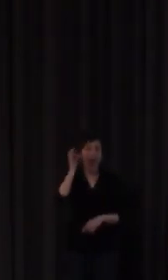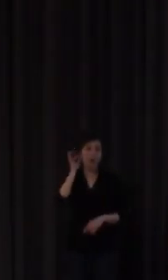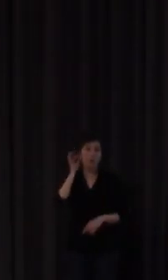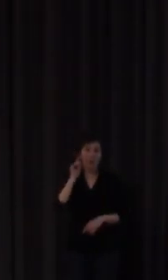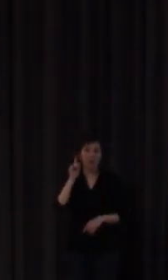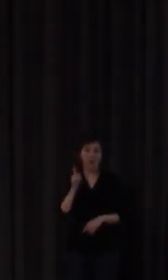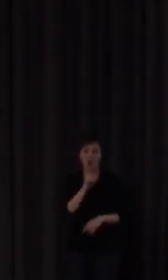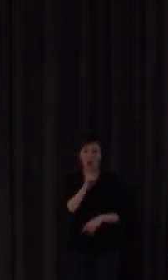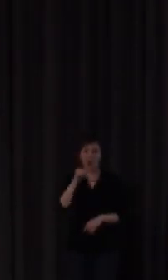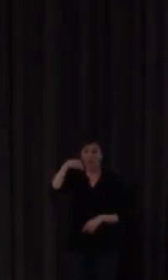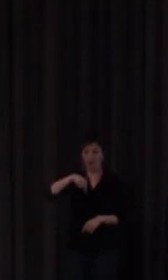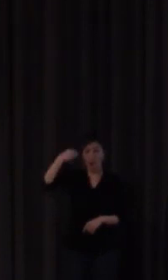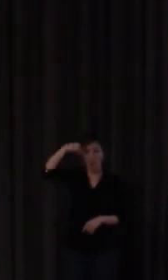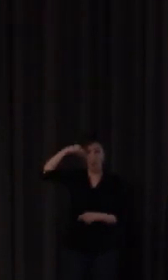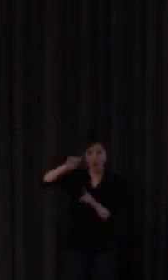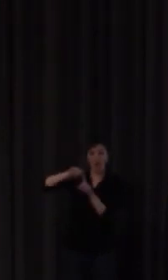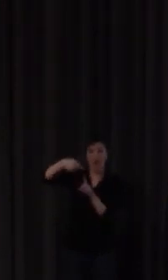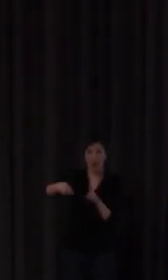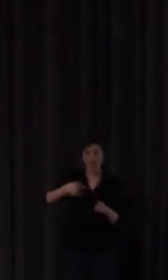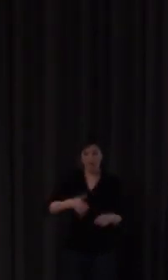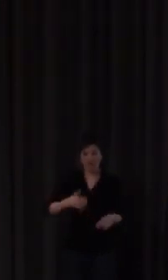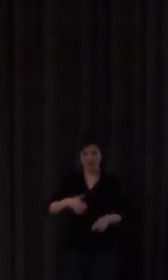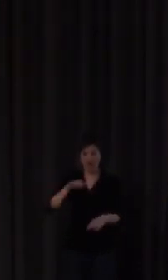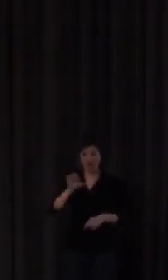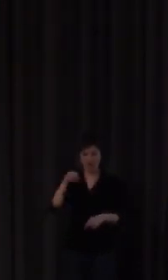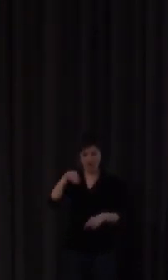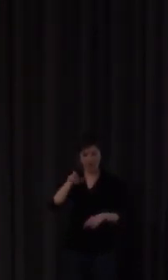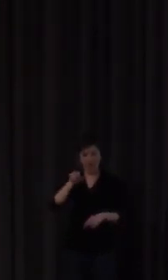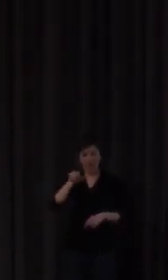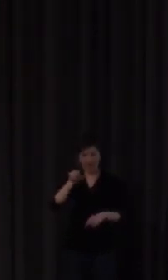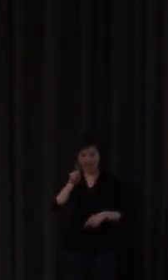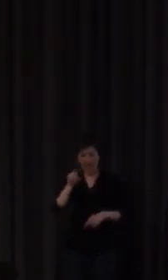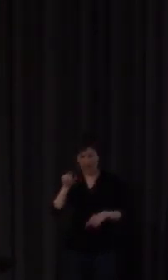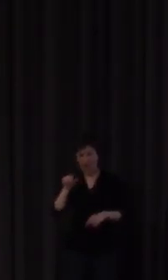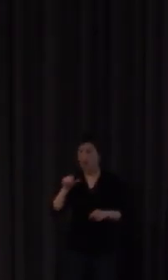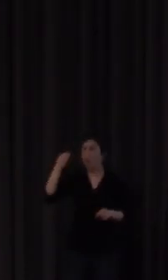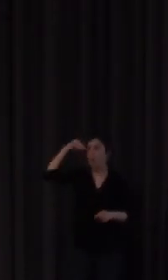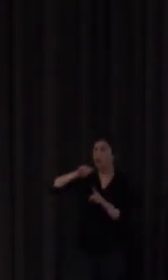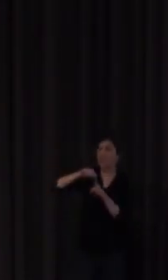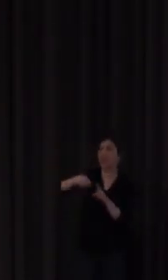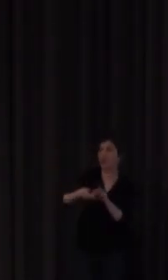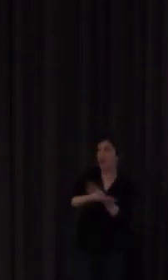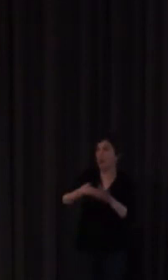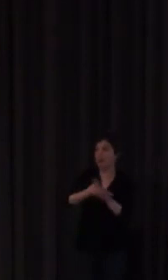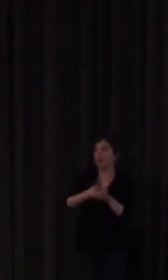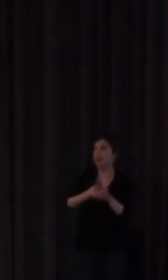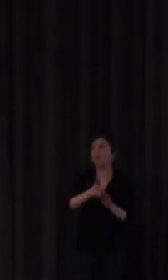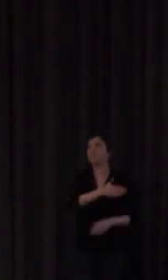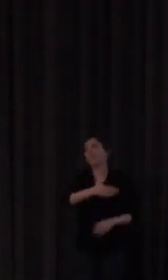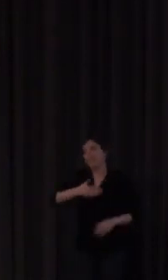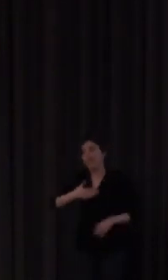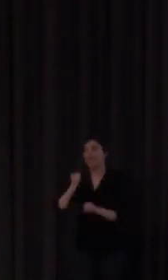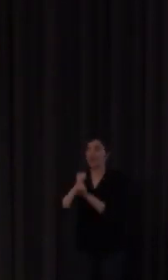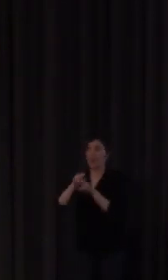este posgrado esmeralda se llama de este posgrado en lengua de signos haya querido haya tenido a bien hacer su trabajo de investigación